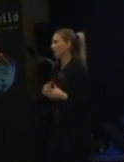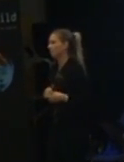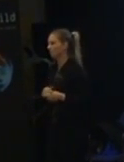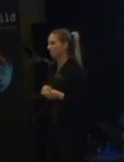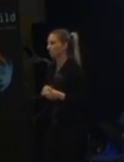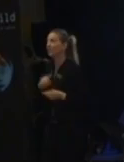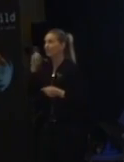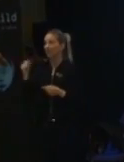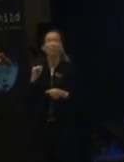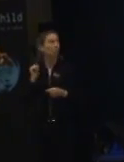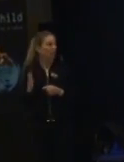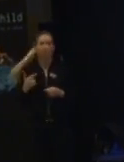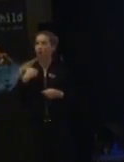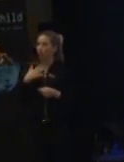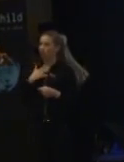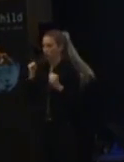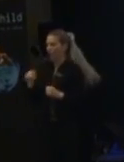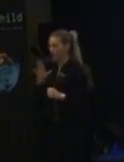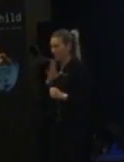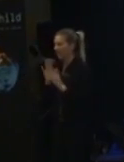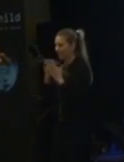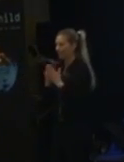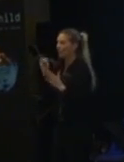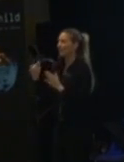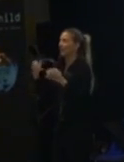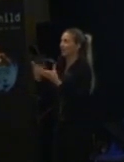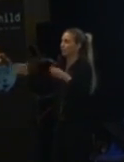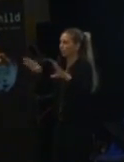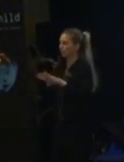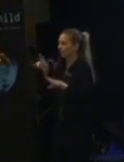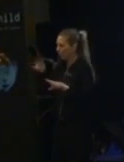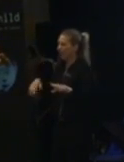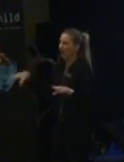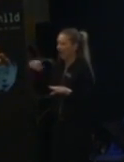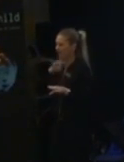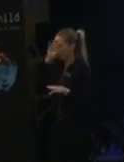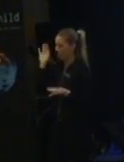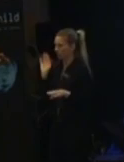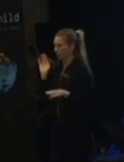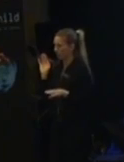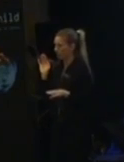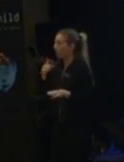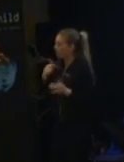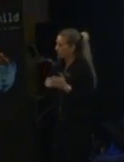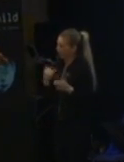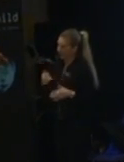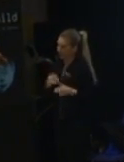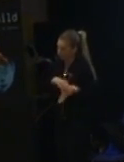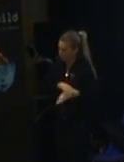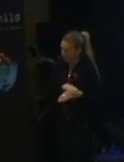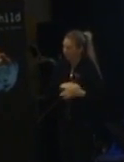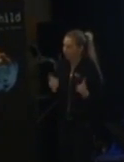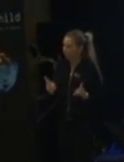Sen naturligtvis så tycker jag att det ska finnas litteratur i klassrummen. För alla åldrar. Och det menar jag även på dagis. Jag